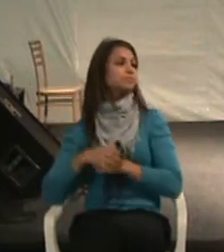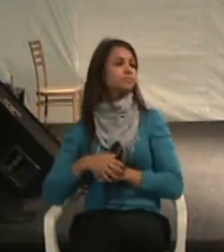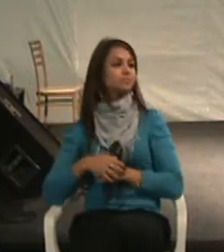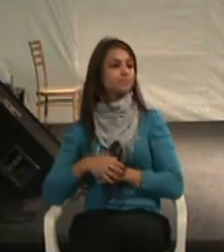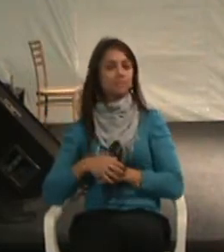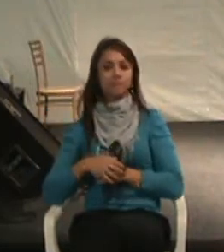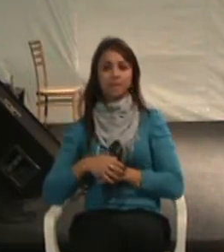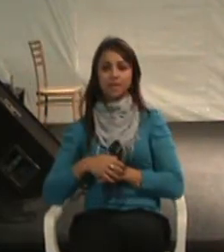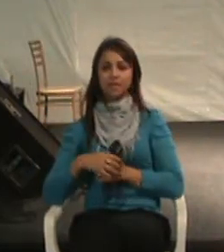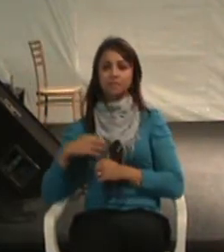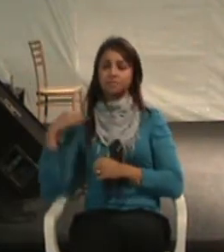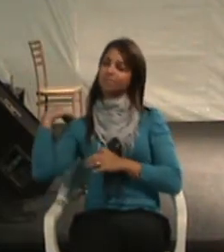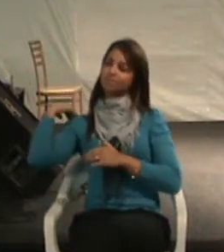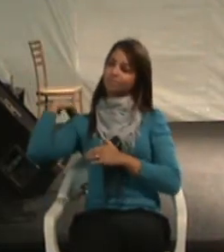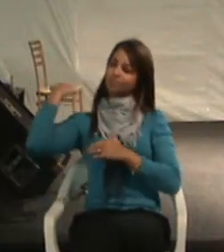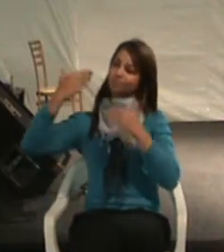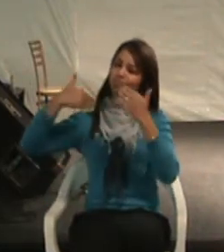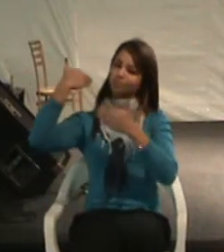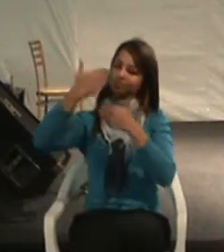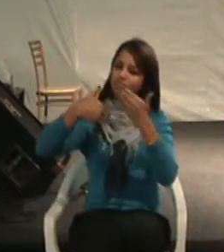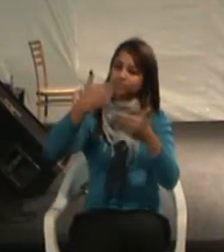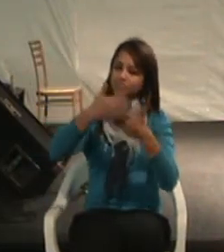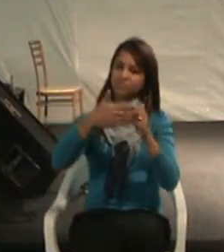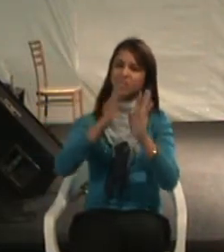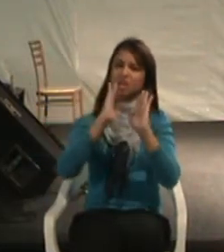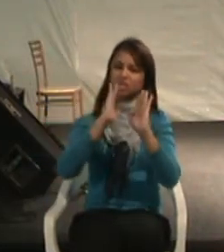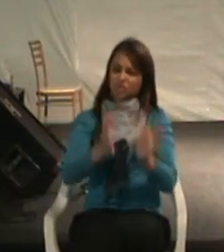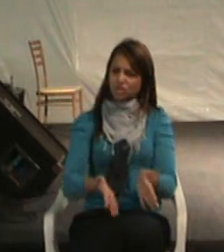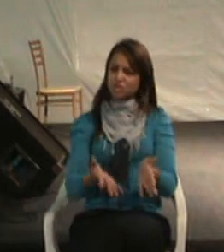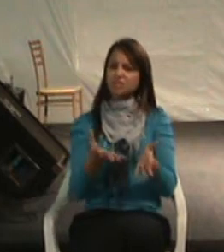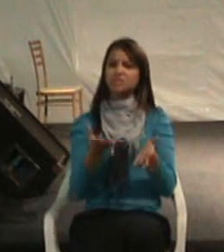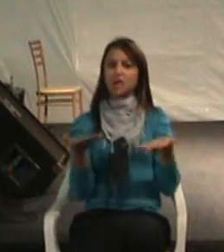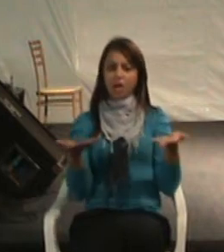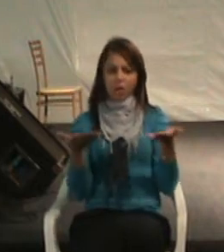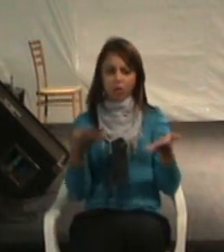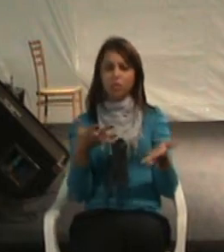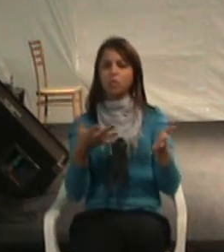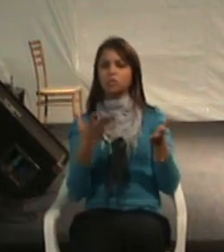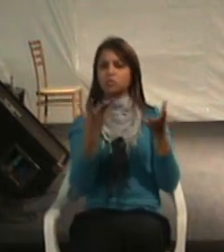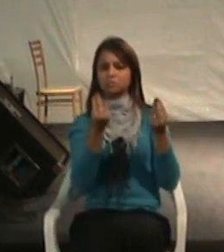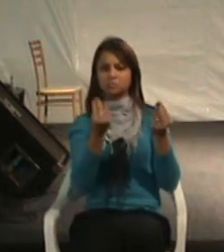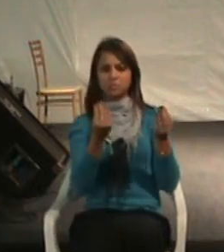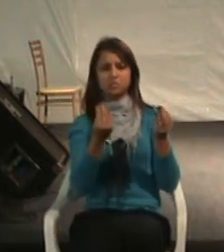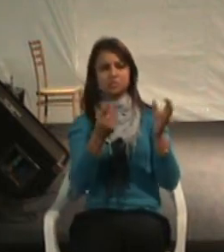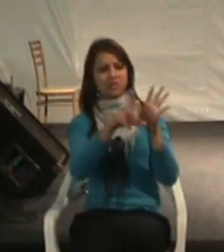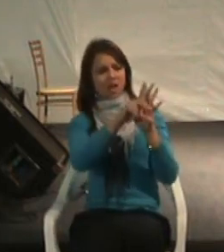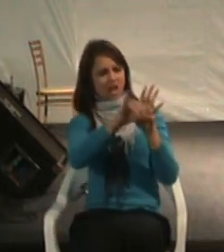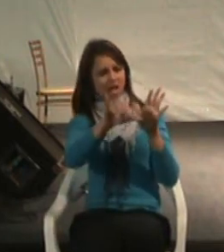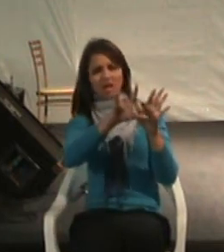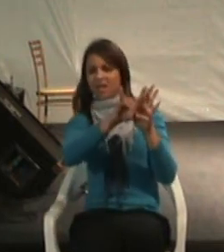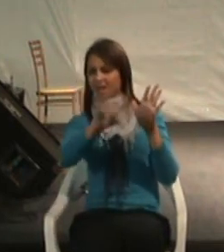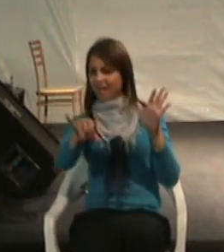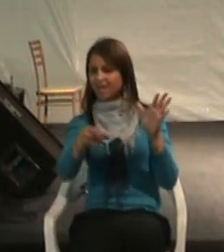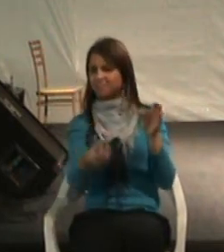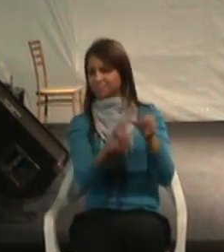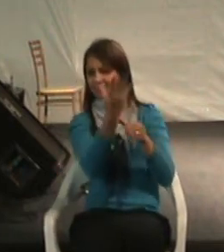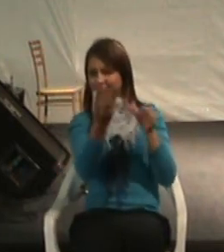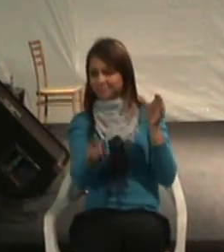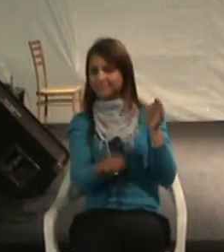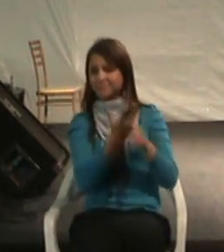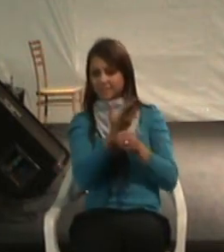De lá para cá, muitos foram os ganhos que nós tivemos. Uma edição de várias leis, as